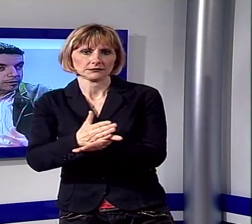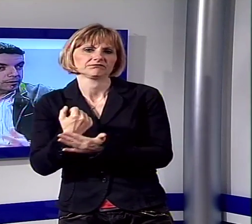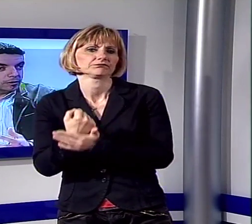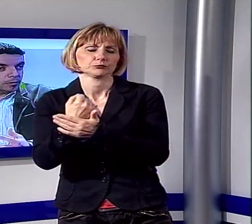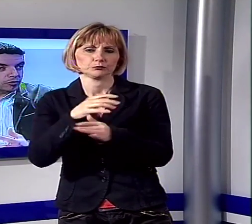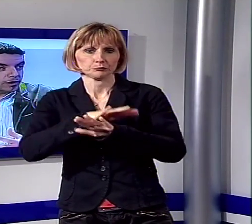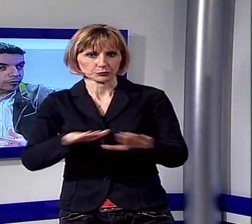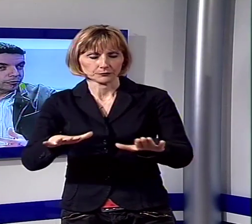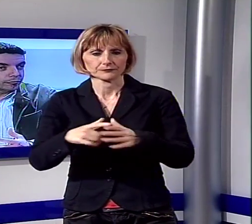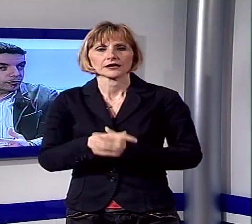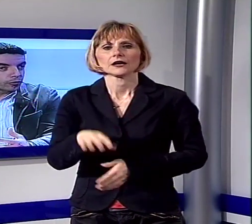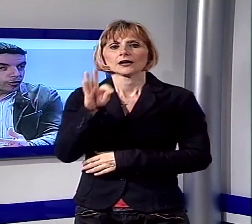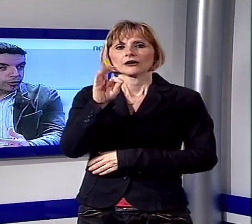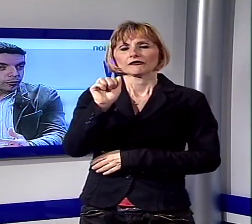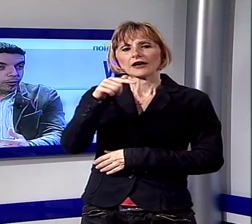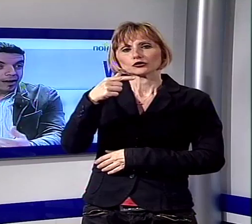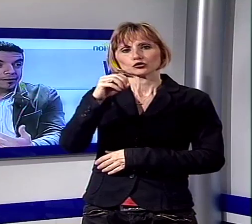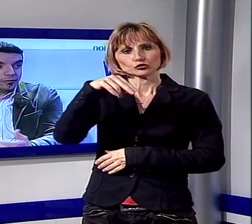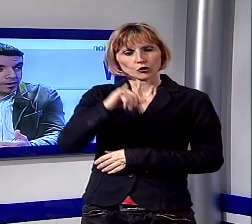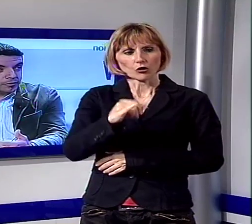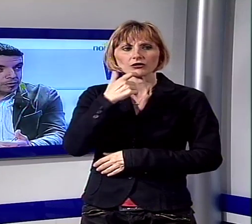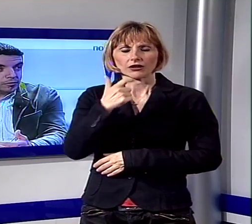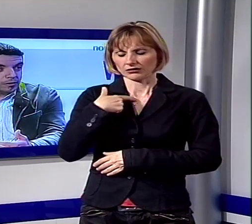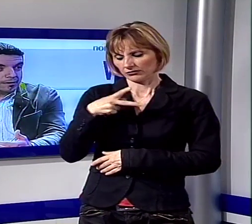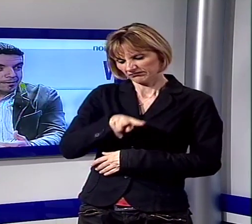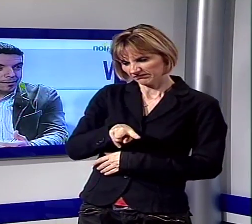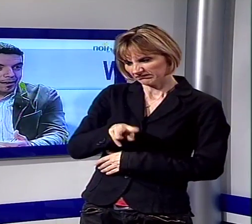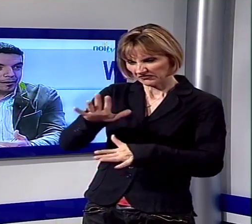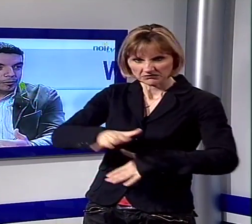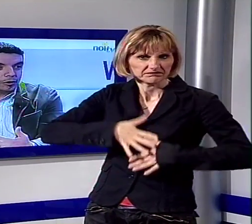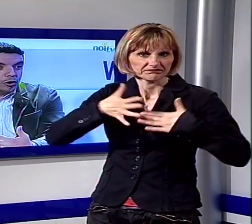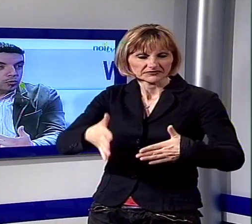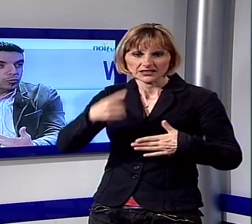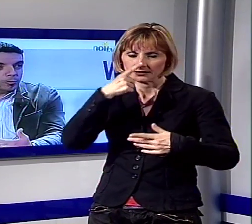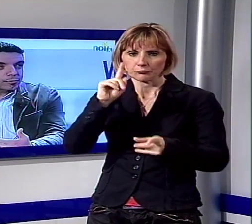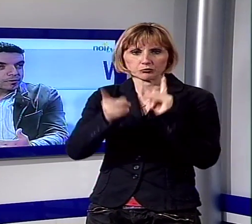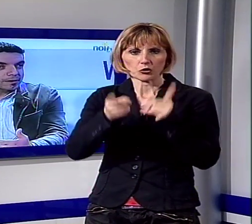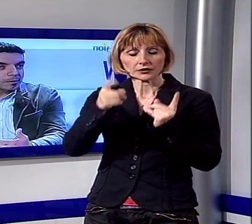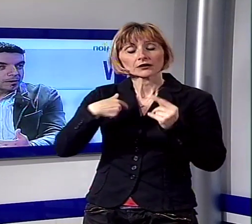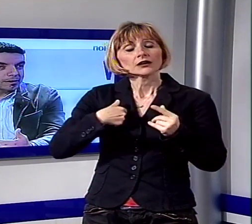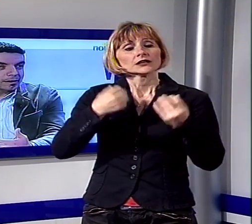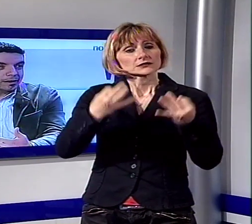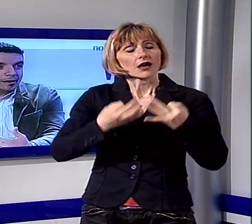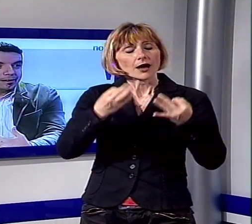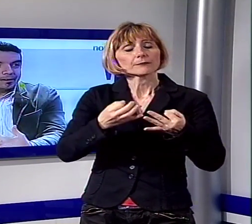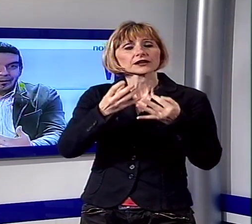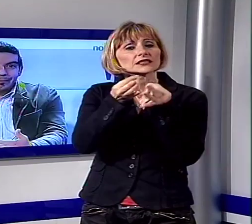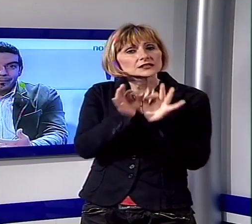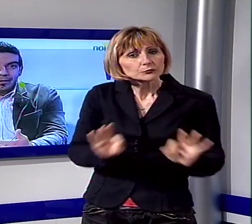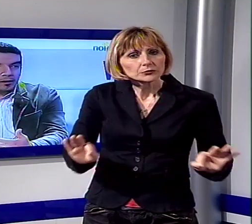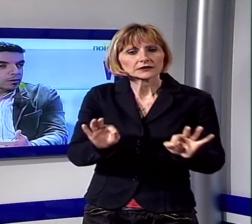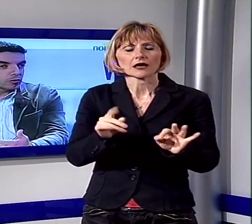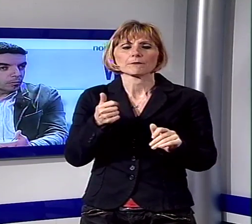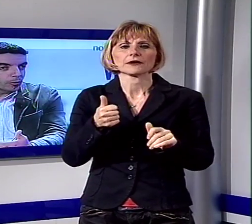nella lettera, si definisce schifato da questo siparietto della politica e spiega di aver dato la propria disponibilità allo svolgimento delle